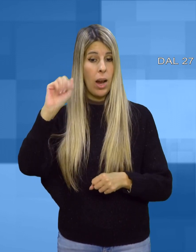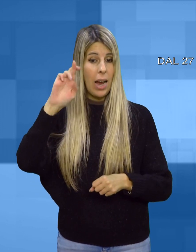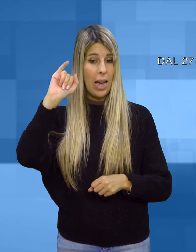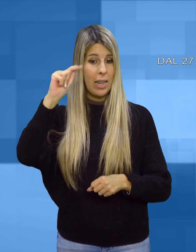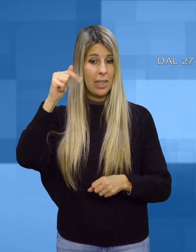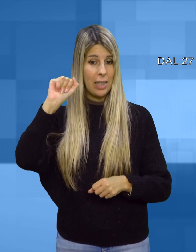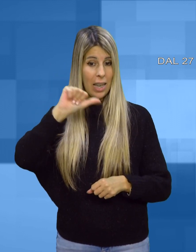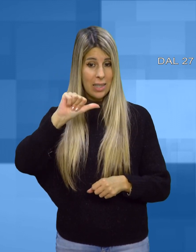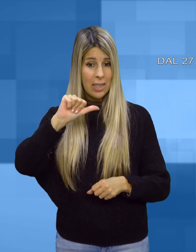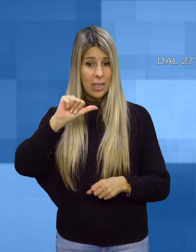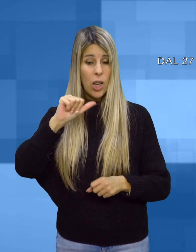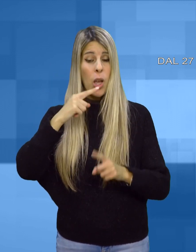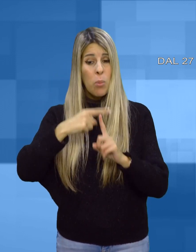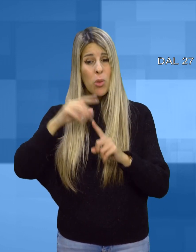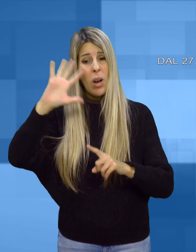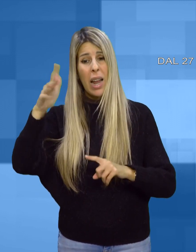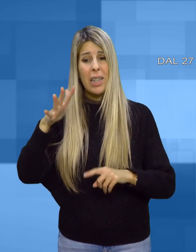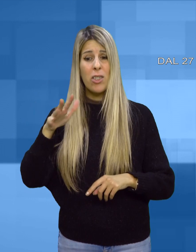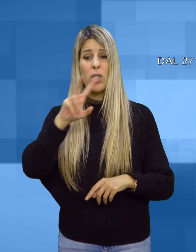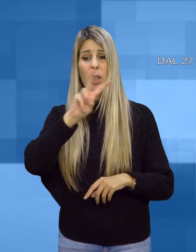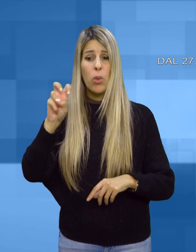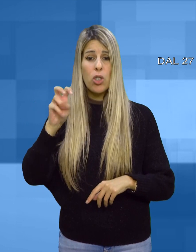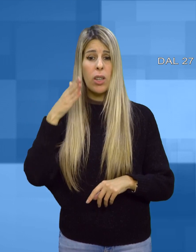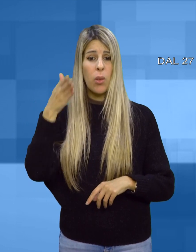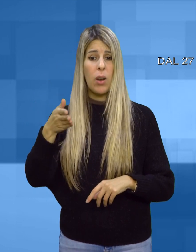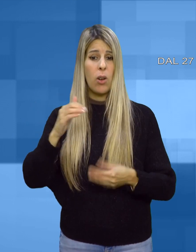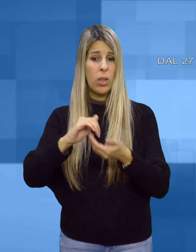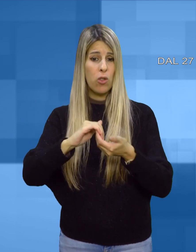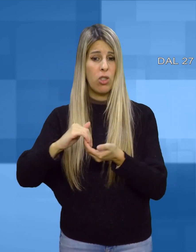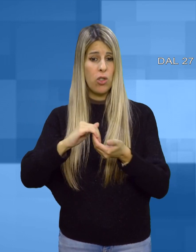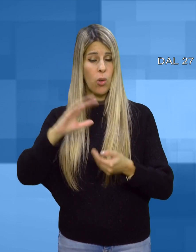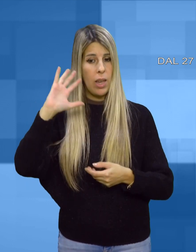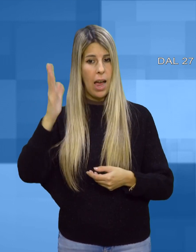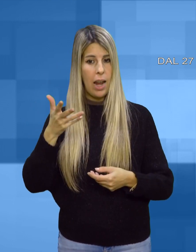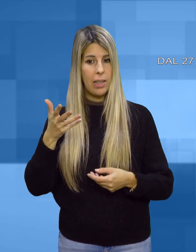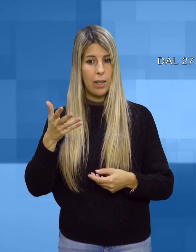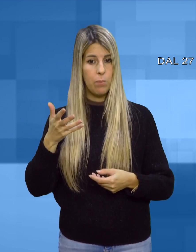ben altre con buona pace per quanti non avvertono un'indigenza che porta all'esasperazione